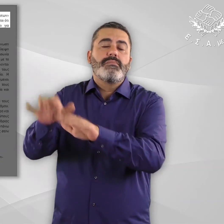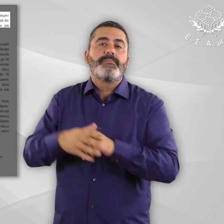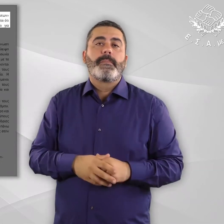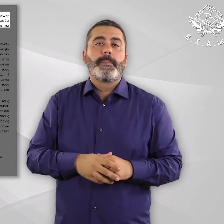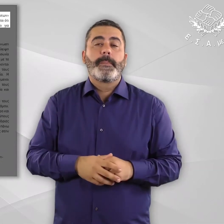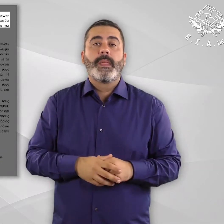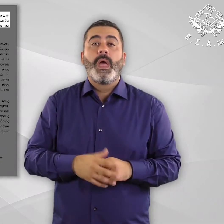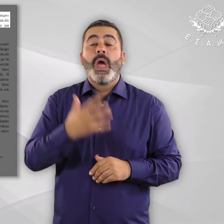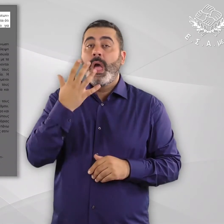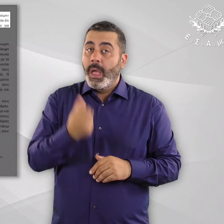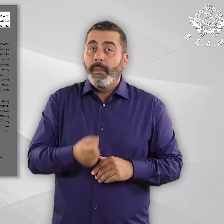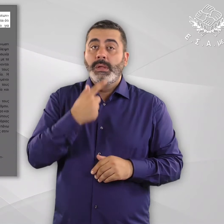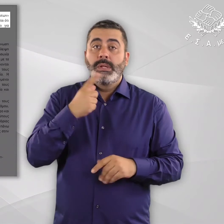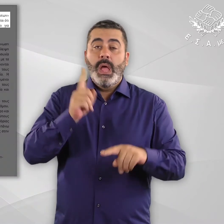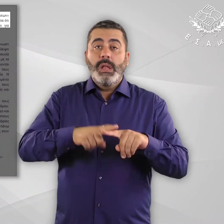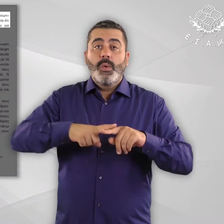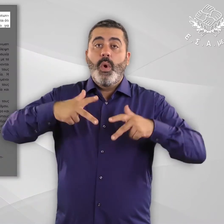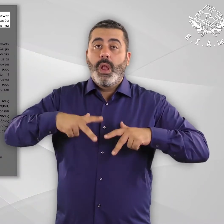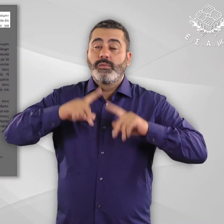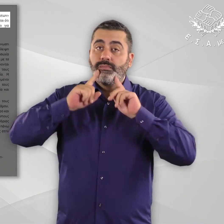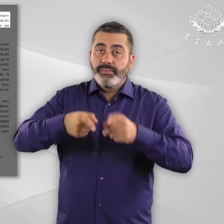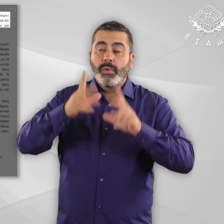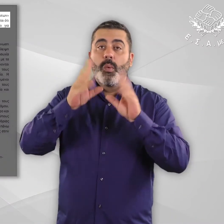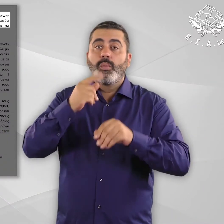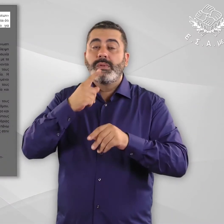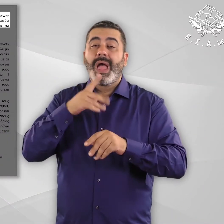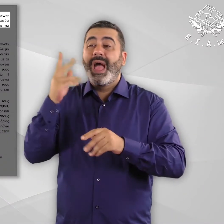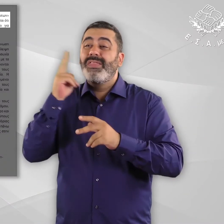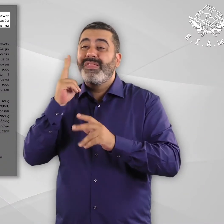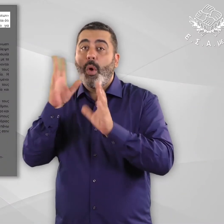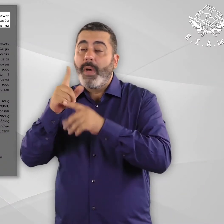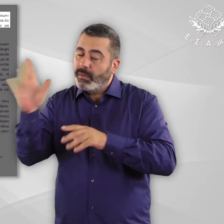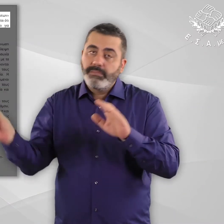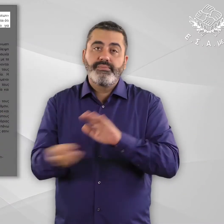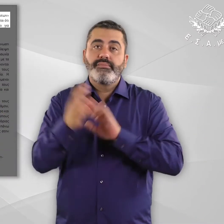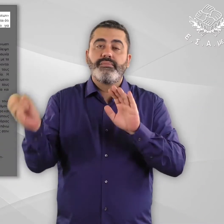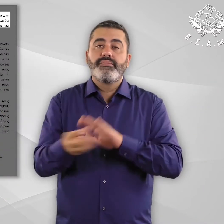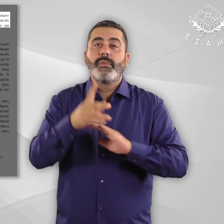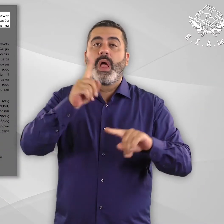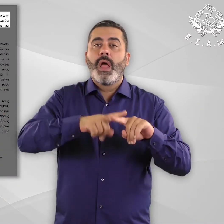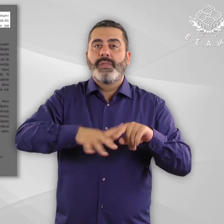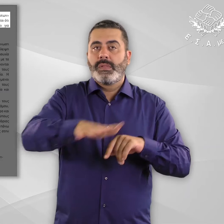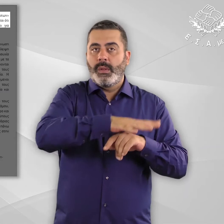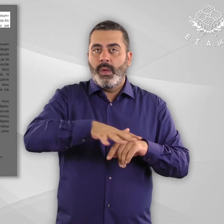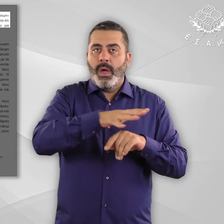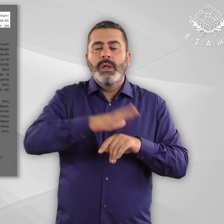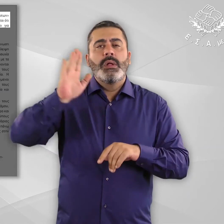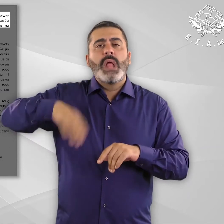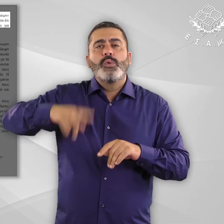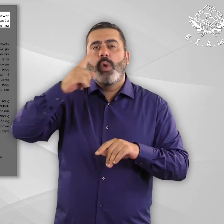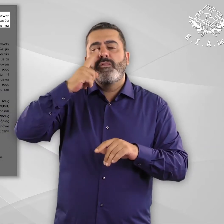επιταχυνθεί περιοδικά από τις ελληνικές αρχές η μεταφορά ευάλωτων ατόμων στην Ενδοχώρα, από τα τέλη Νοεμβρίου